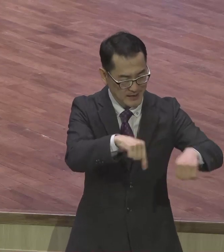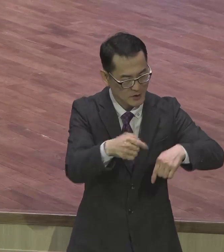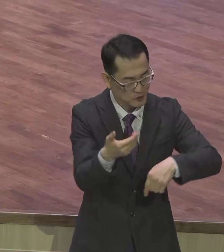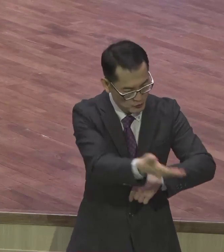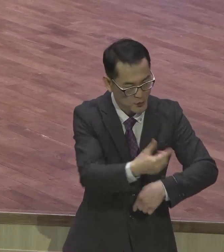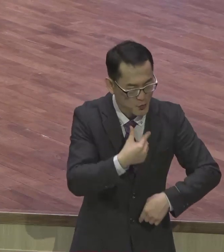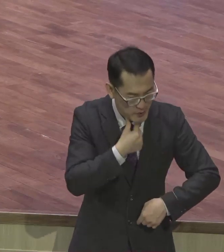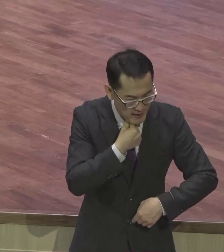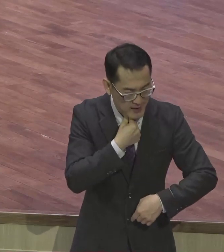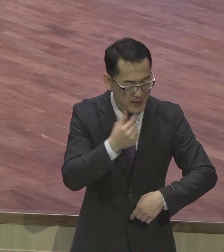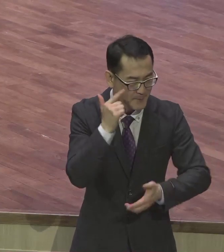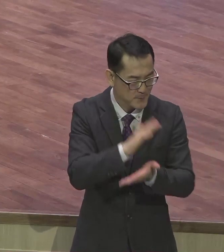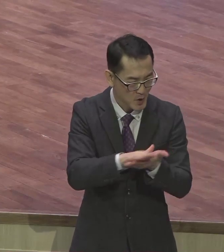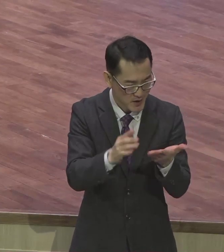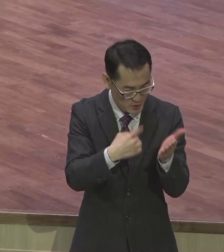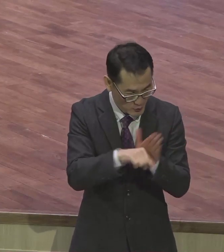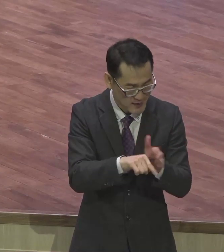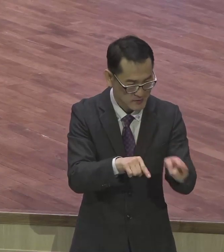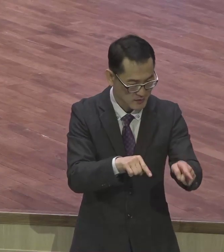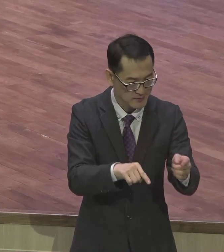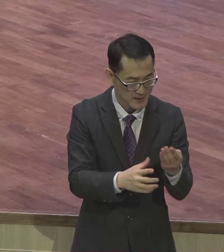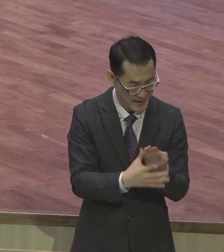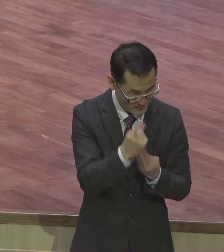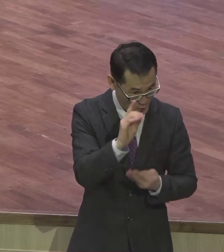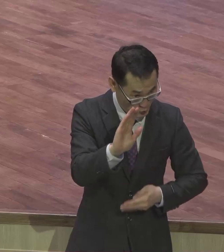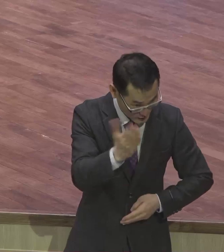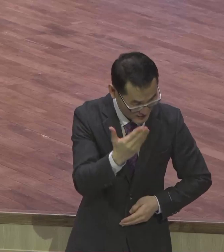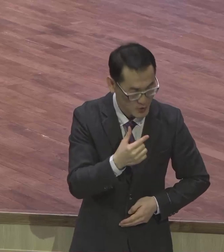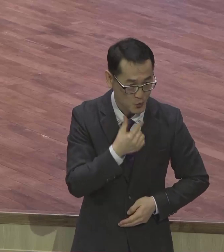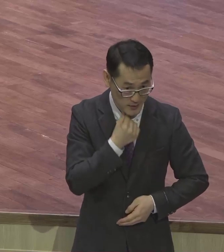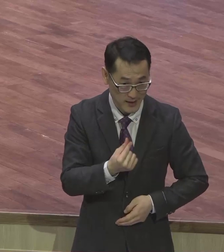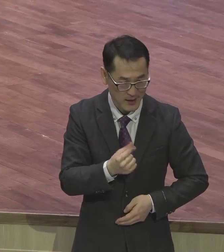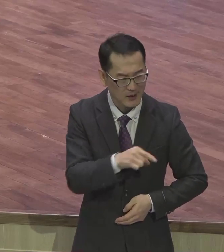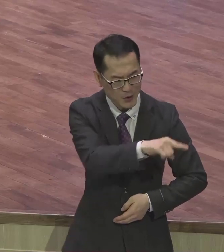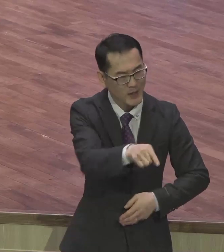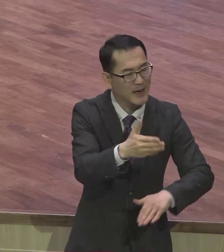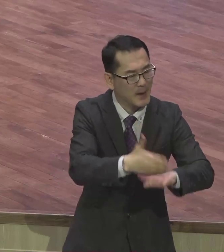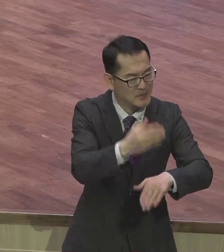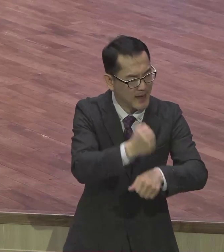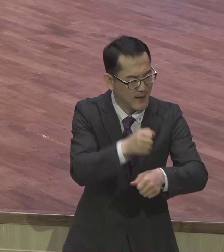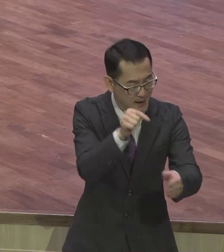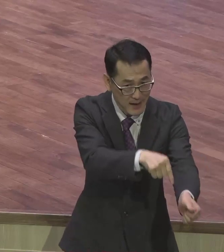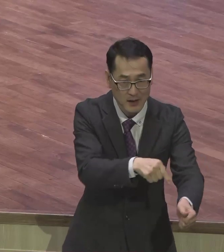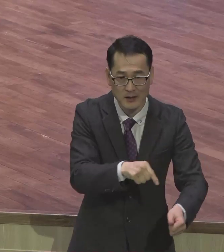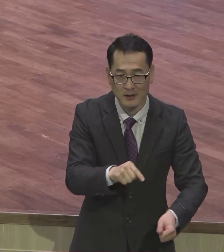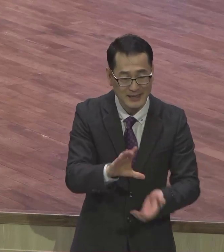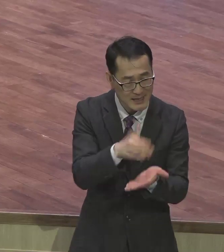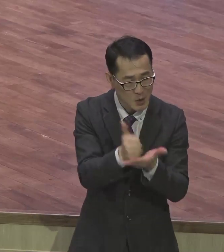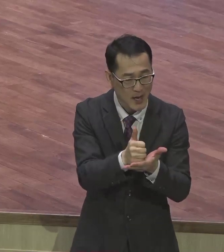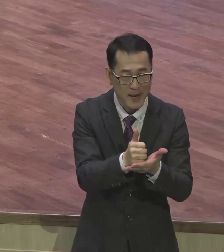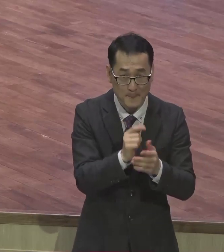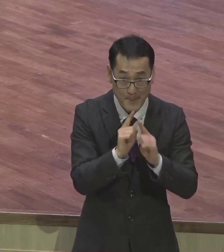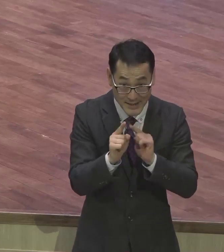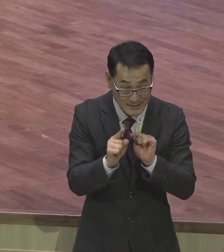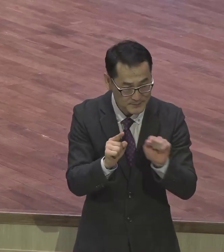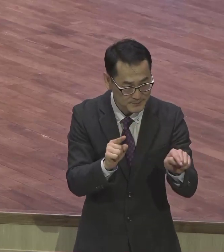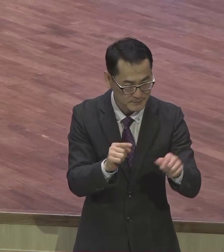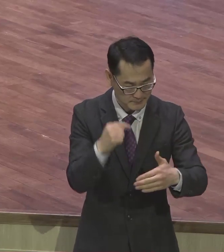위하여 한몸으로 불의신을 받았다니 너희는 또한 감사하는 자가 되라. 그리스도의 말씀이 너희 속에 풍성히 그하여 모든 지혜로 빚자